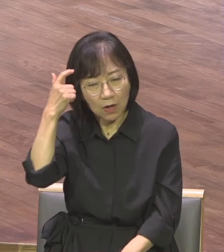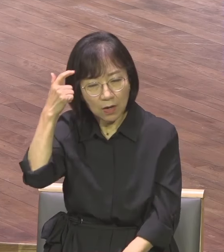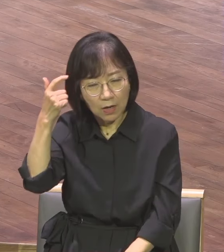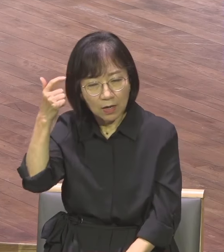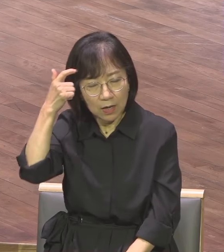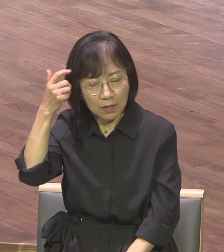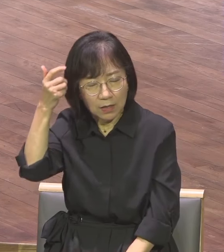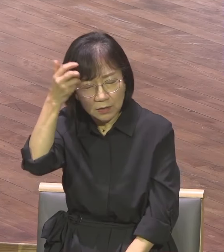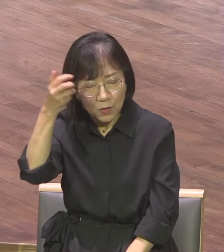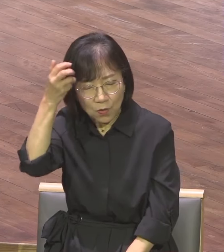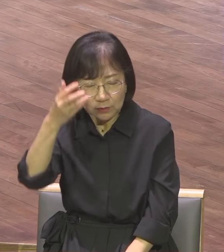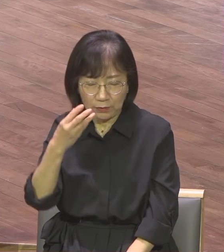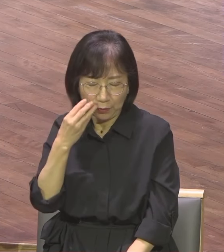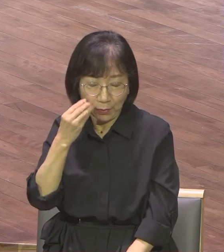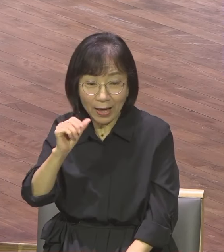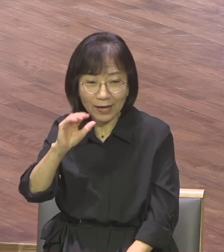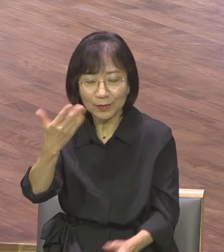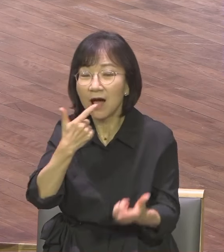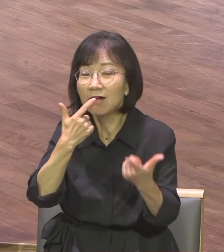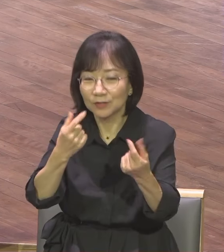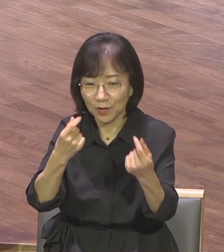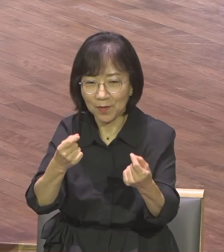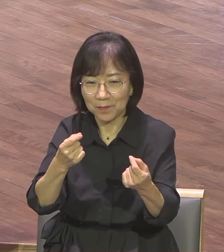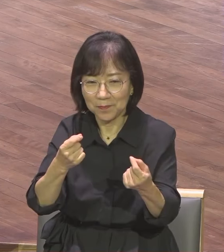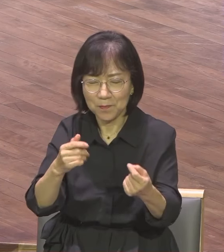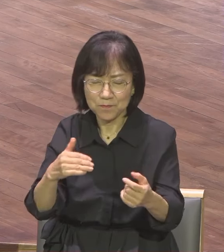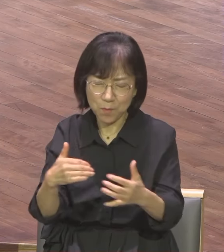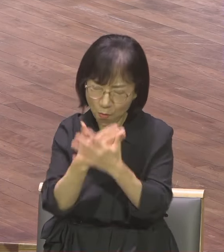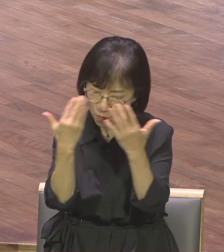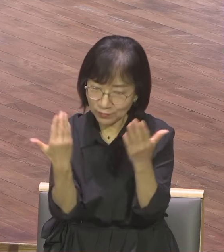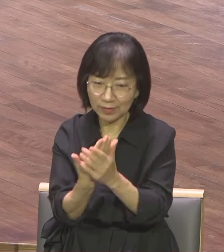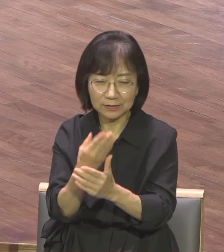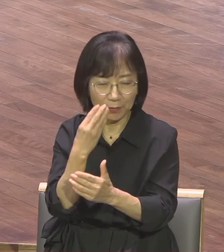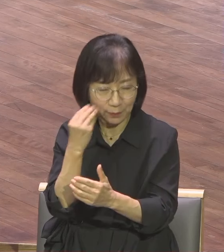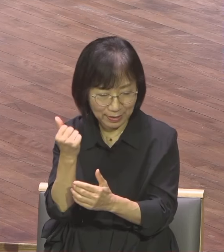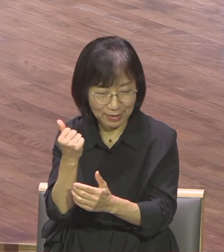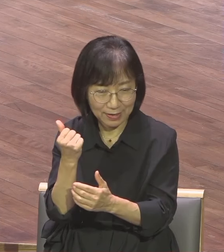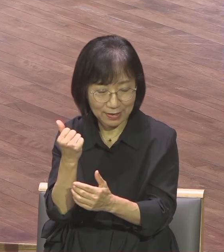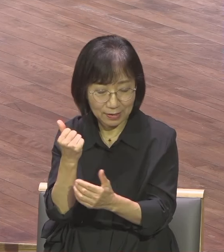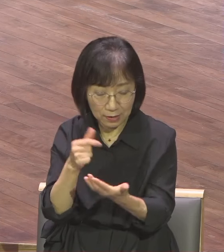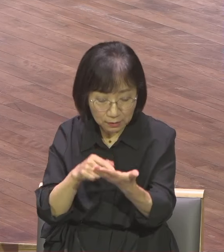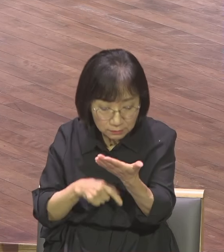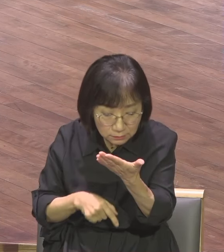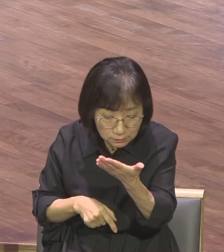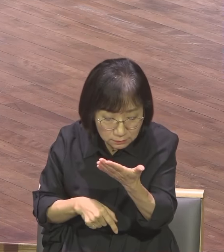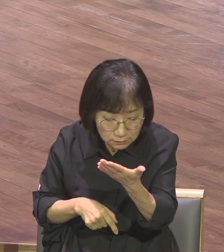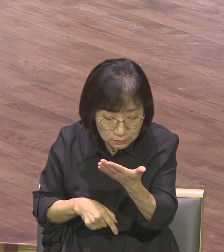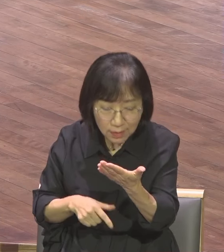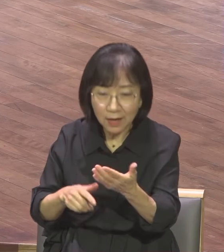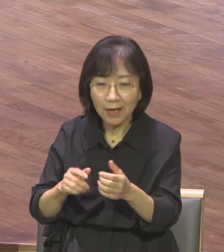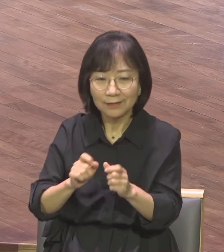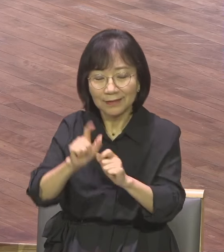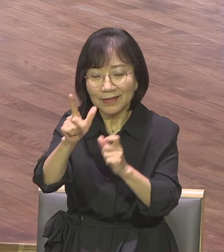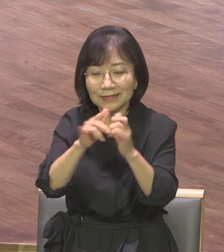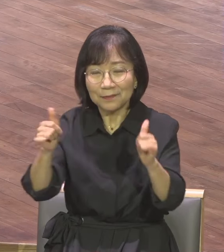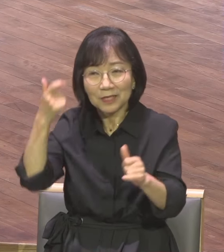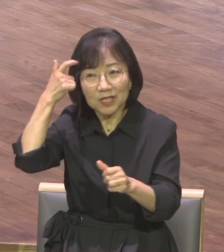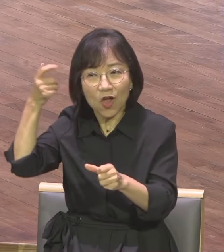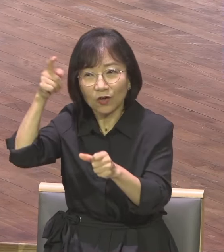잘되고 이 말씀도 많은 기독교인들은 영적 의미를 모르다 보니까 물질 축복으로